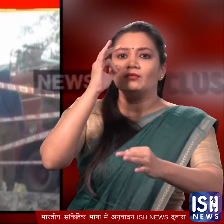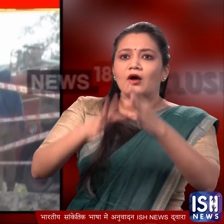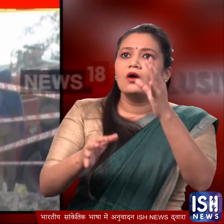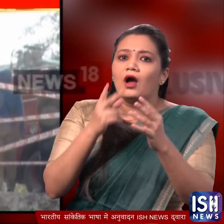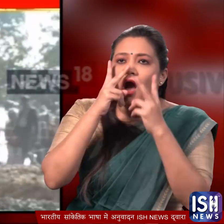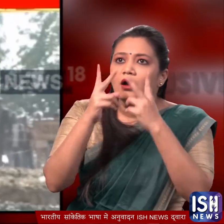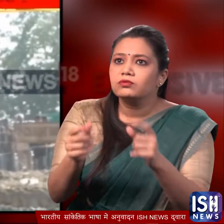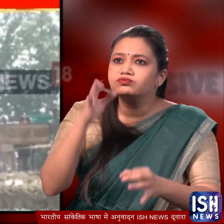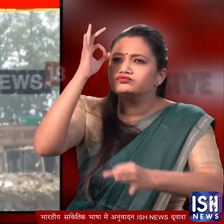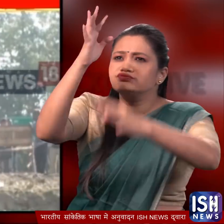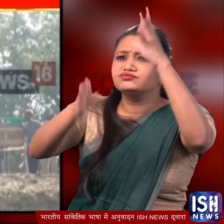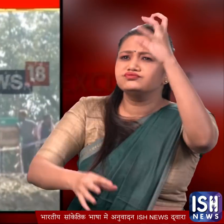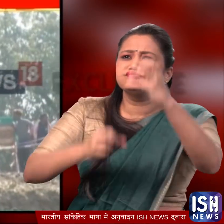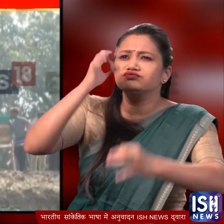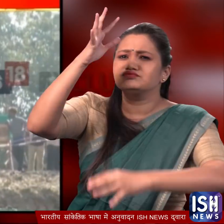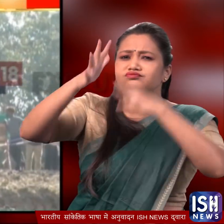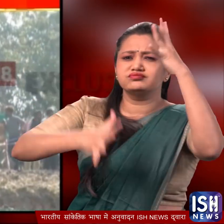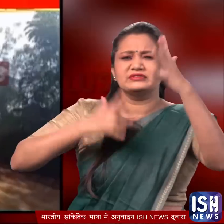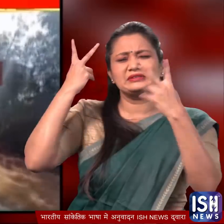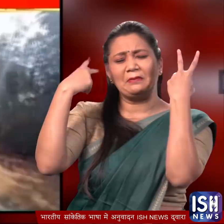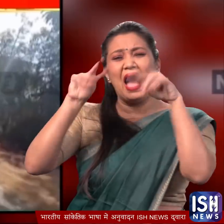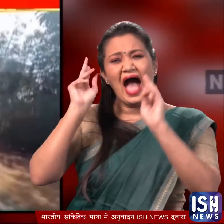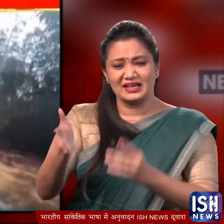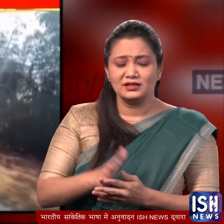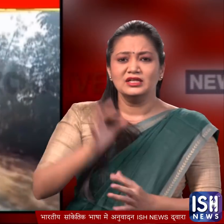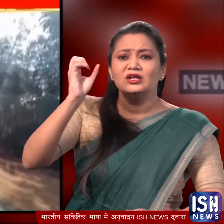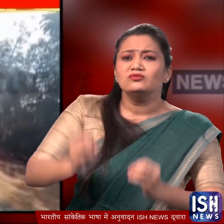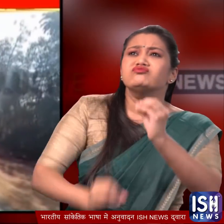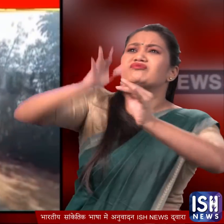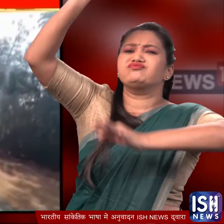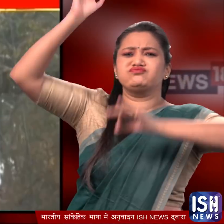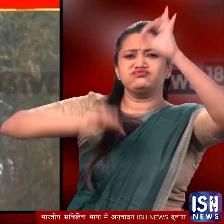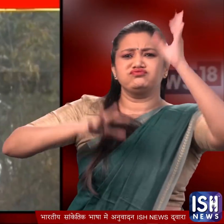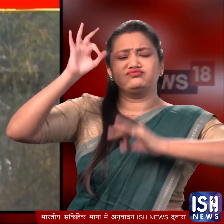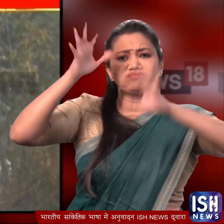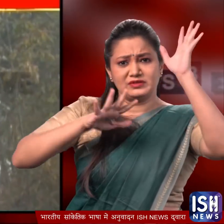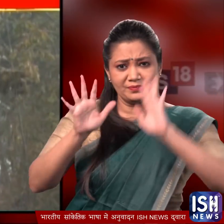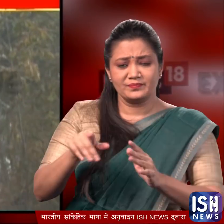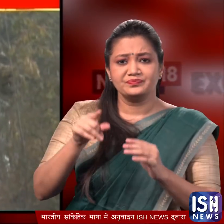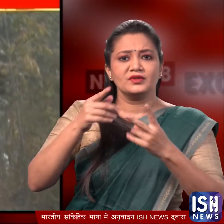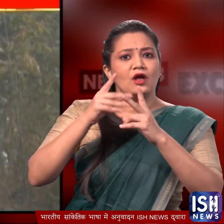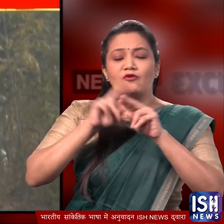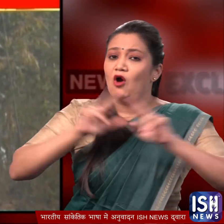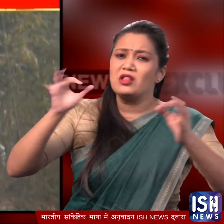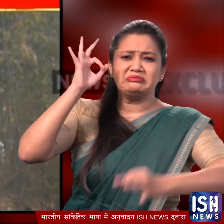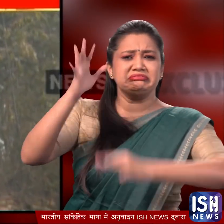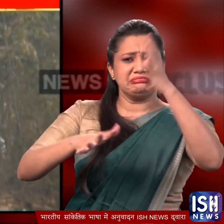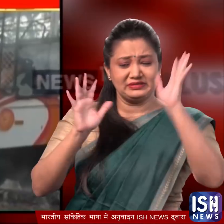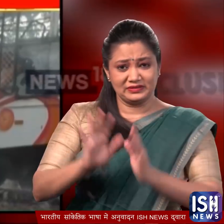लोगों ने बस को अपनी आखों के सामने आख के गोले में बदलते देखा बस से आख की उची उची लपटे उट रही थे बस पूरी तरह आख की जब में आ चुकी थे